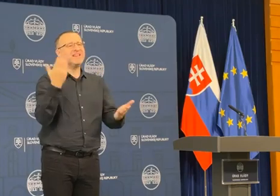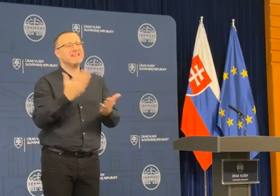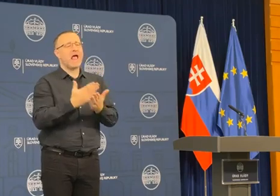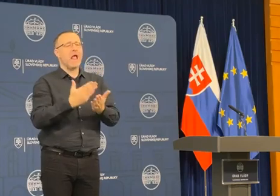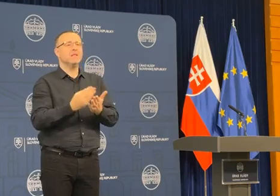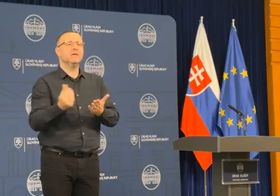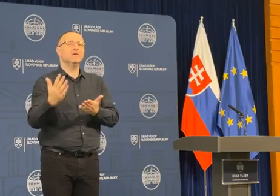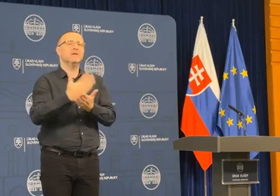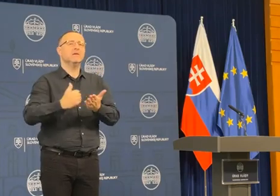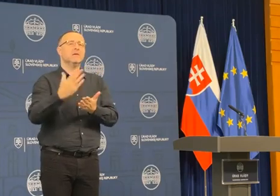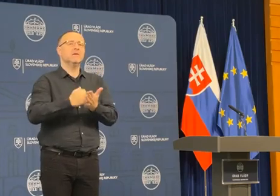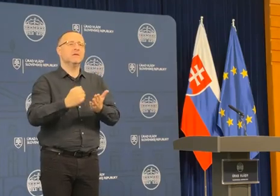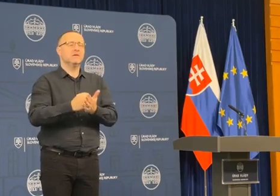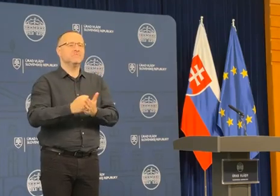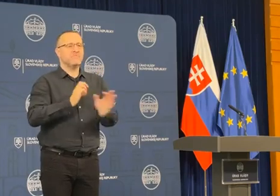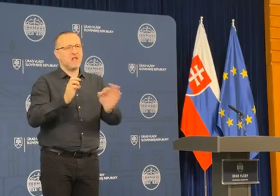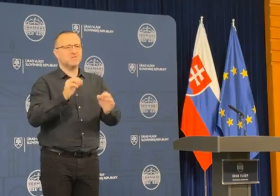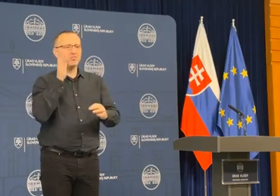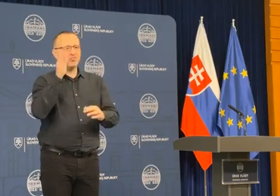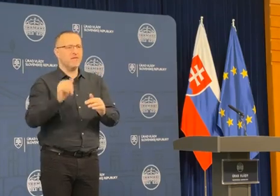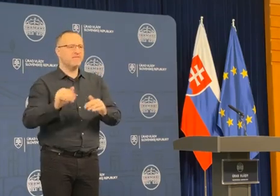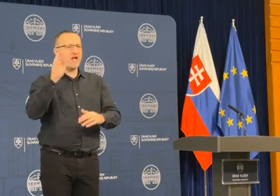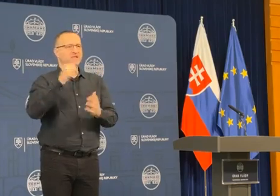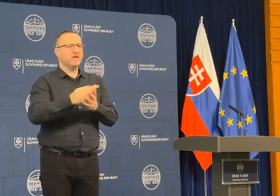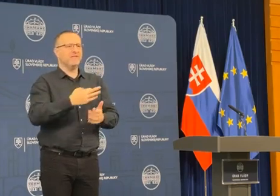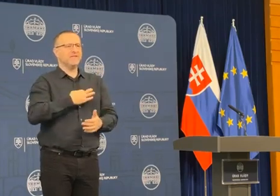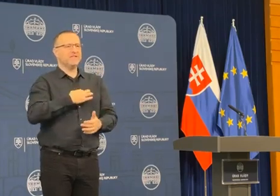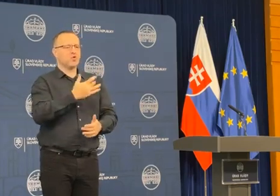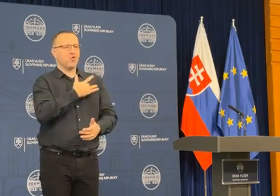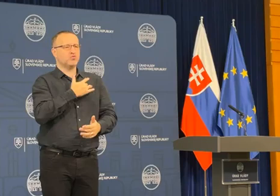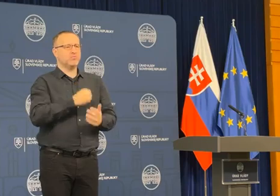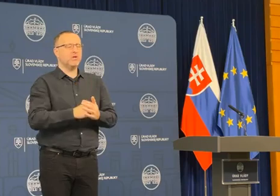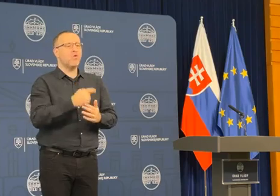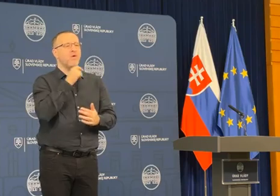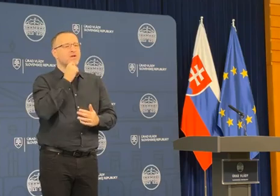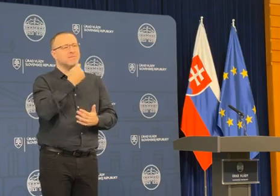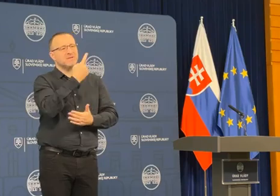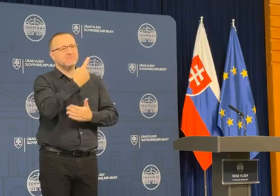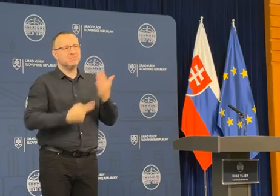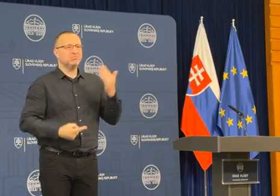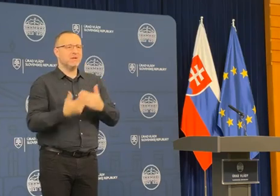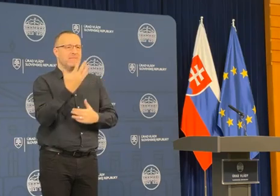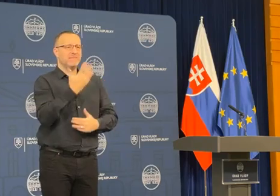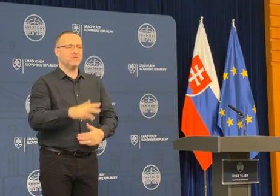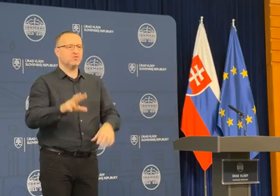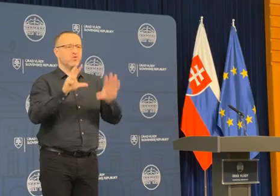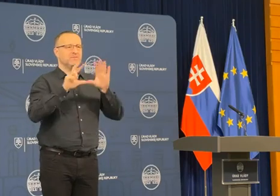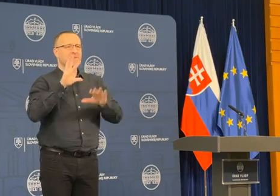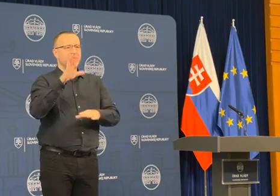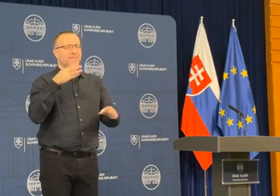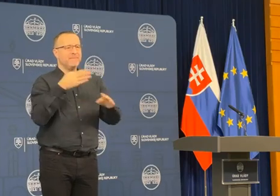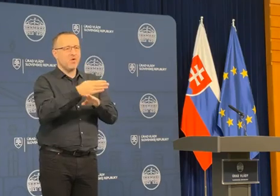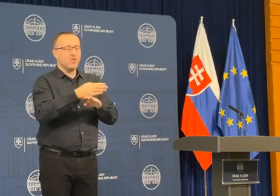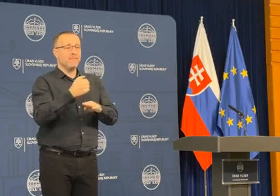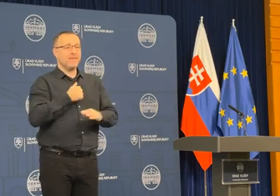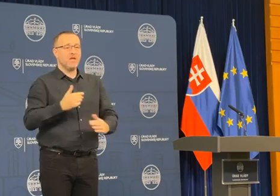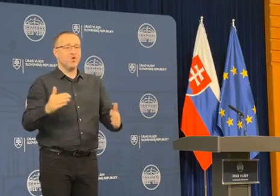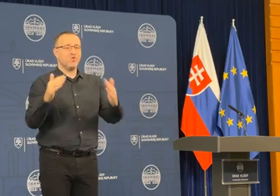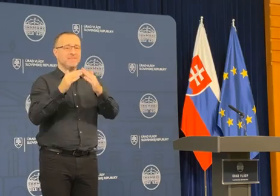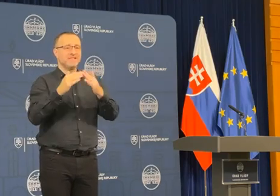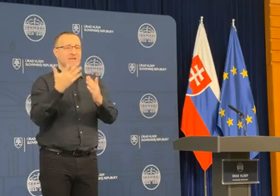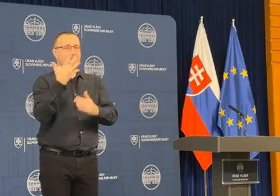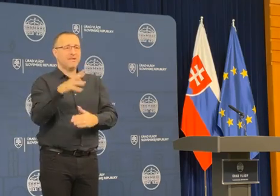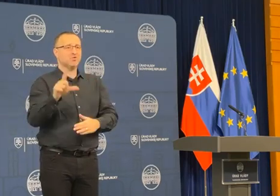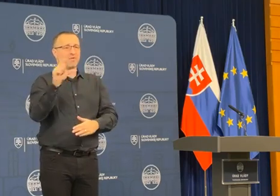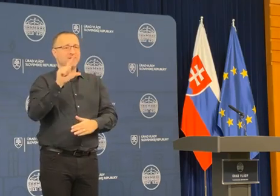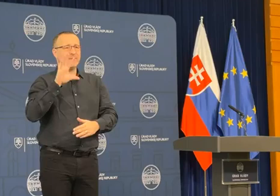práve pre daň z príjmu fyzických osôb. Takže ak hovoríme o výpadku 585 miliónov, my sme kompenzovali 525.